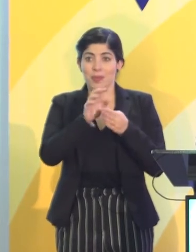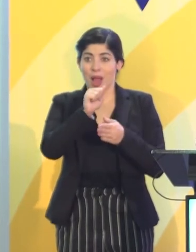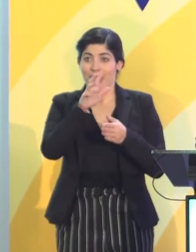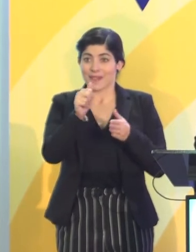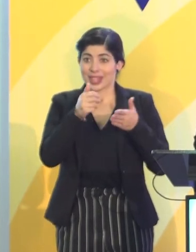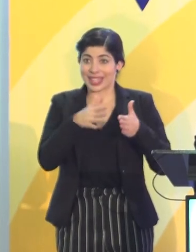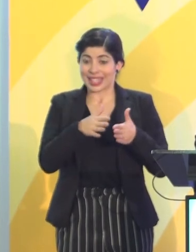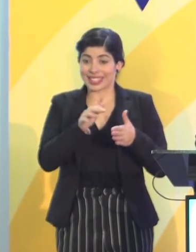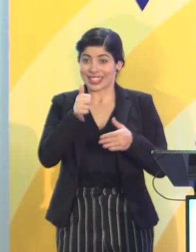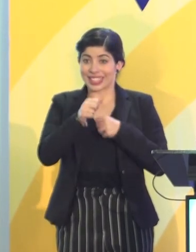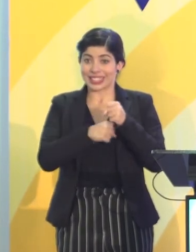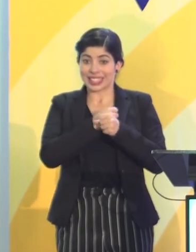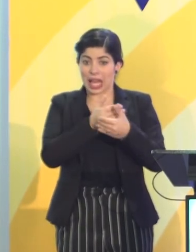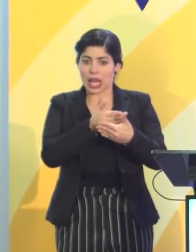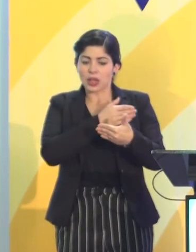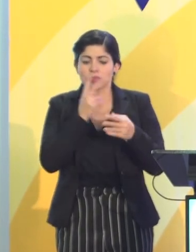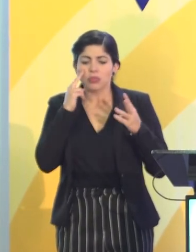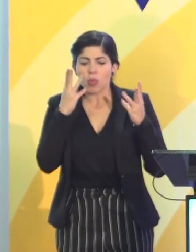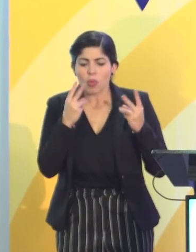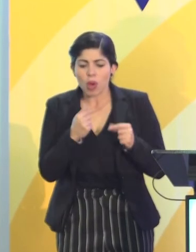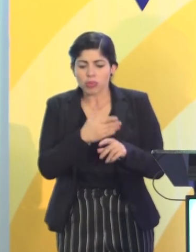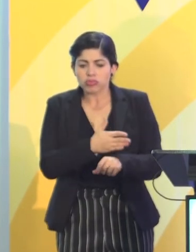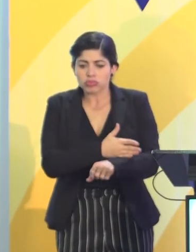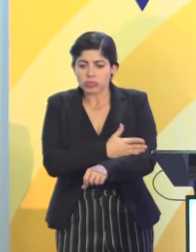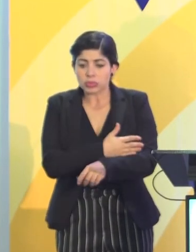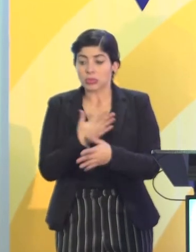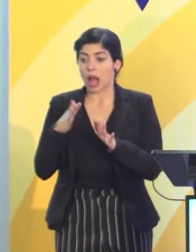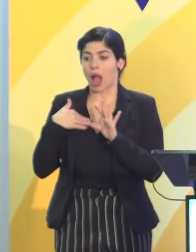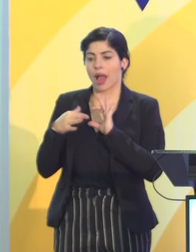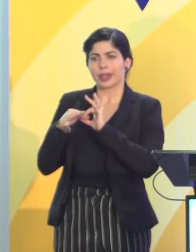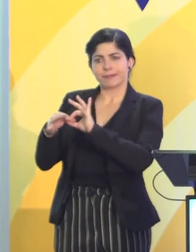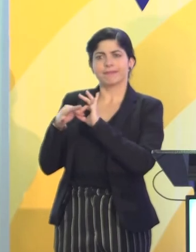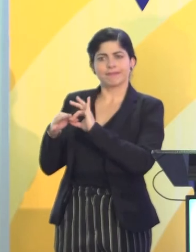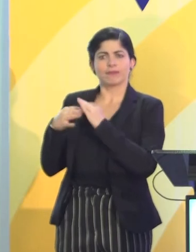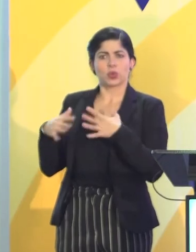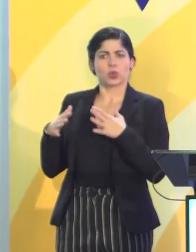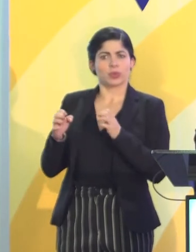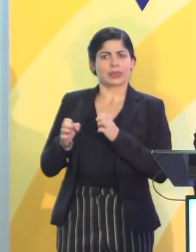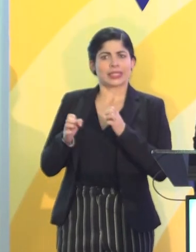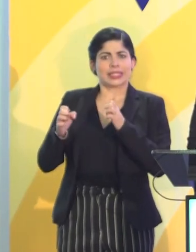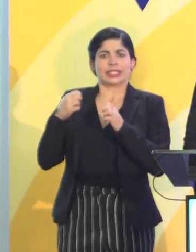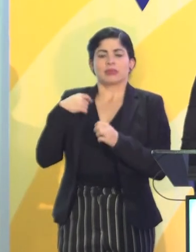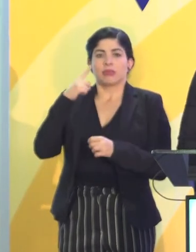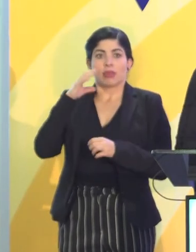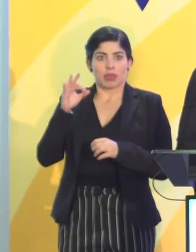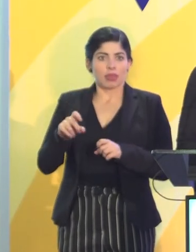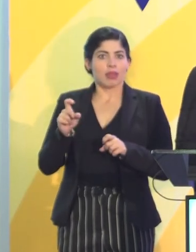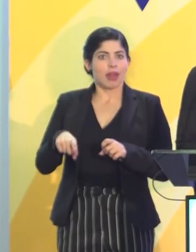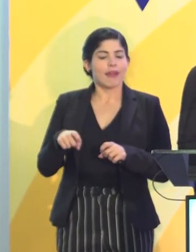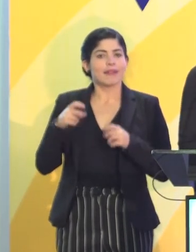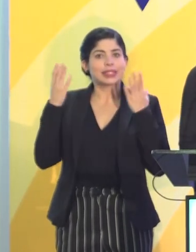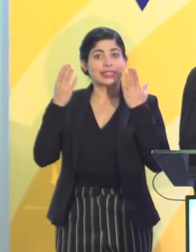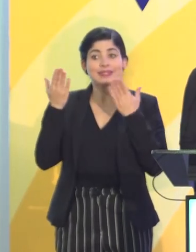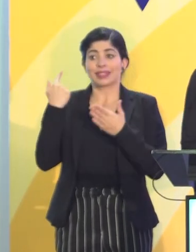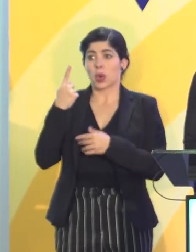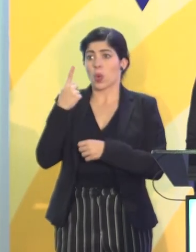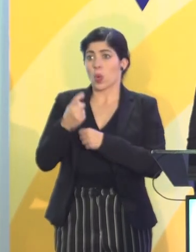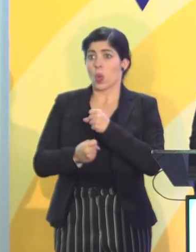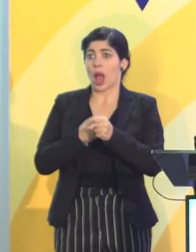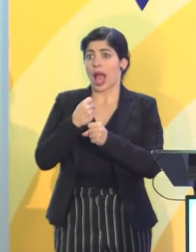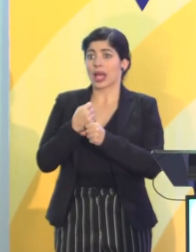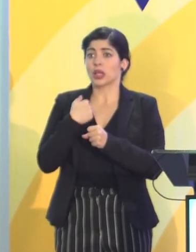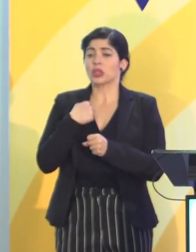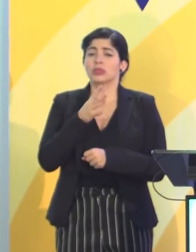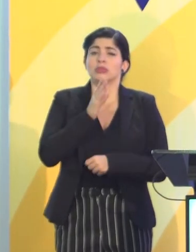afrodescendientes del decenio. Hemos logrado unos aliados estratégicos y yo creo que es de celebrar. Hace un año apenas